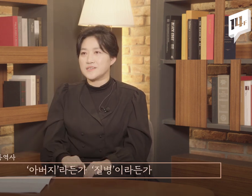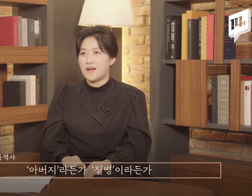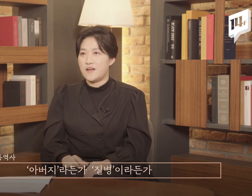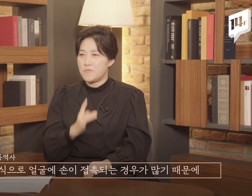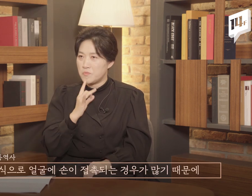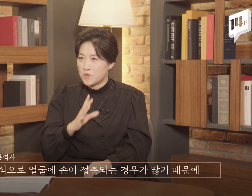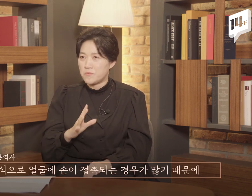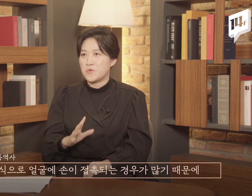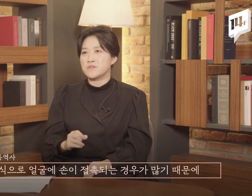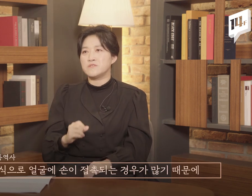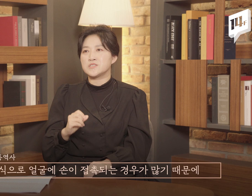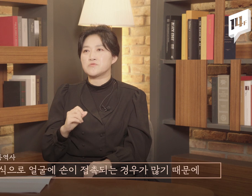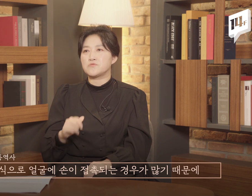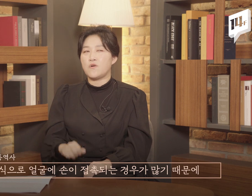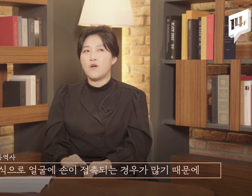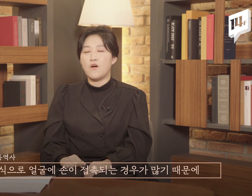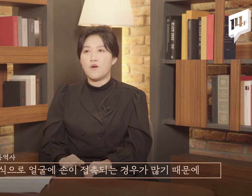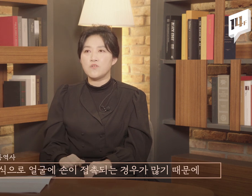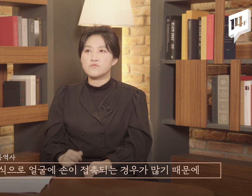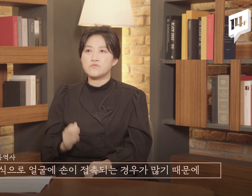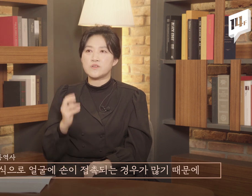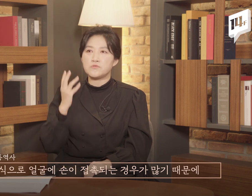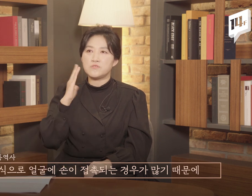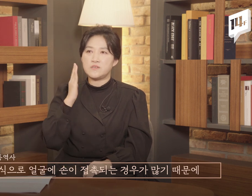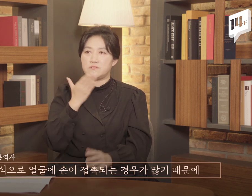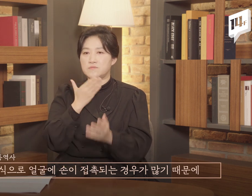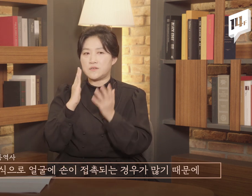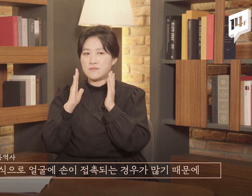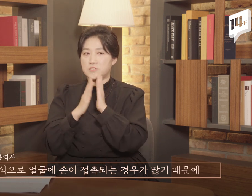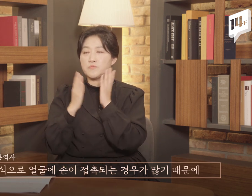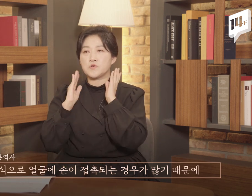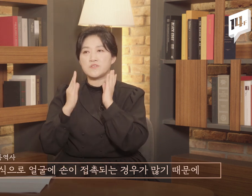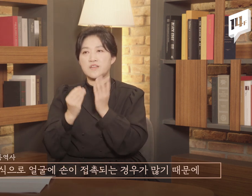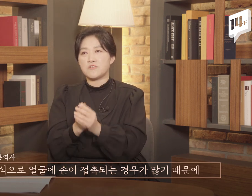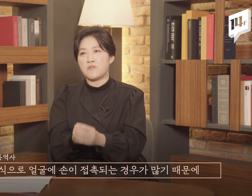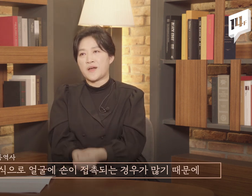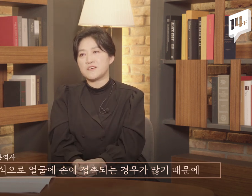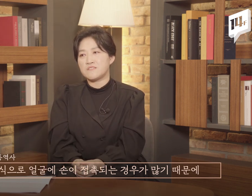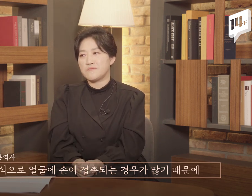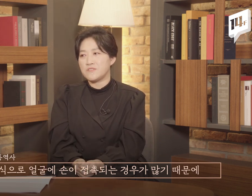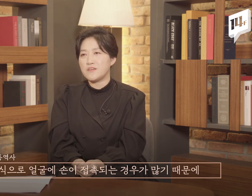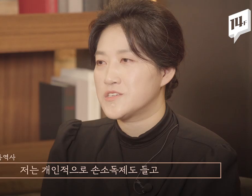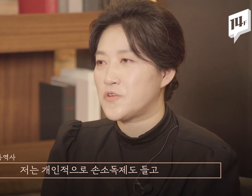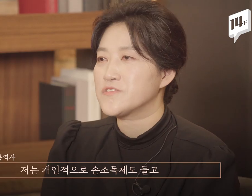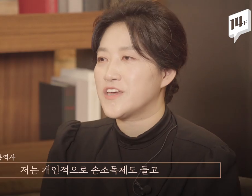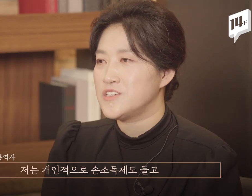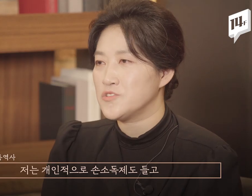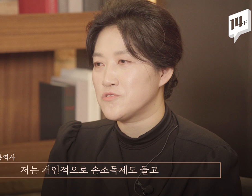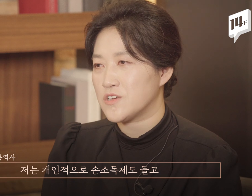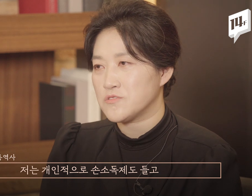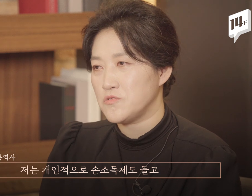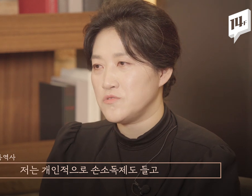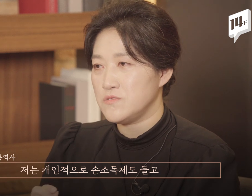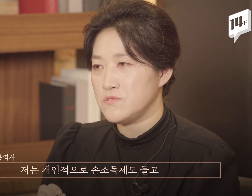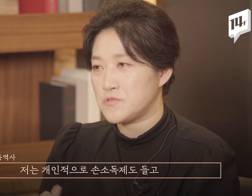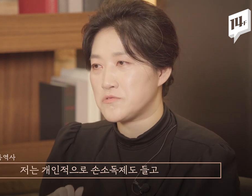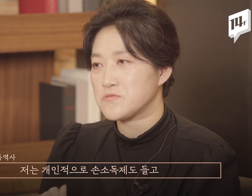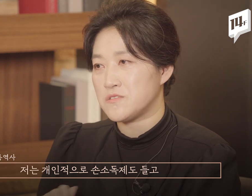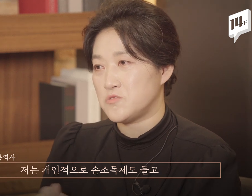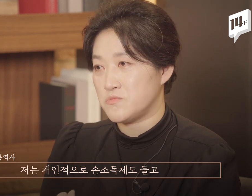이런 식으로 얼굴에 손이 이렇게 접촉이 되는 경우가 많기 때문에 저는 개인적으로 이렇게 손 소독제도 좀